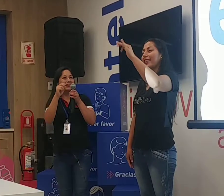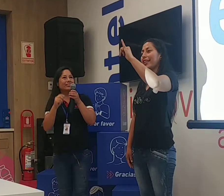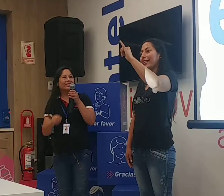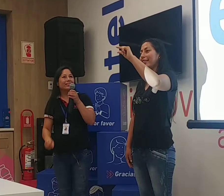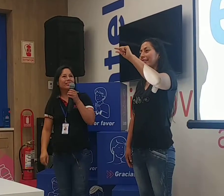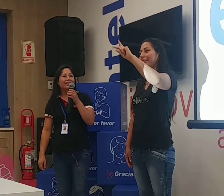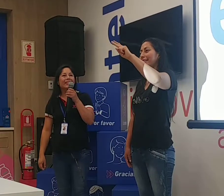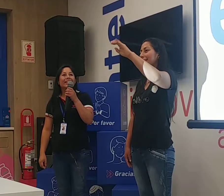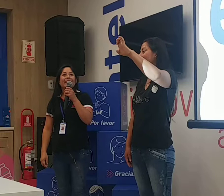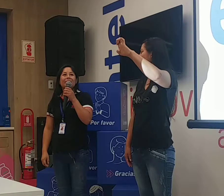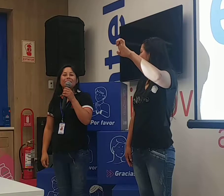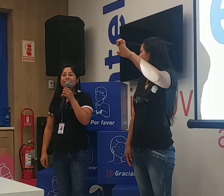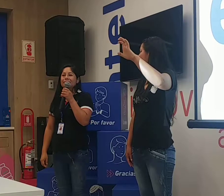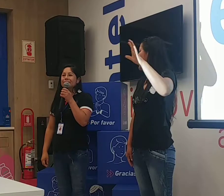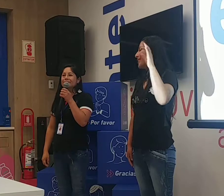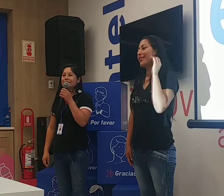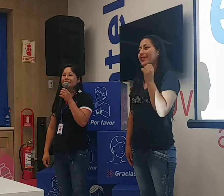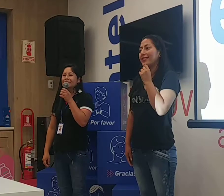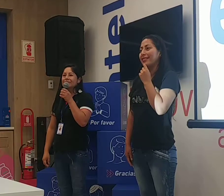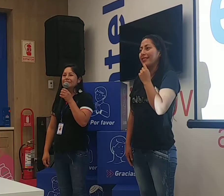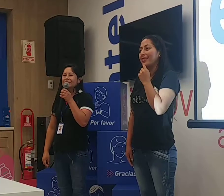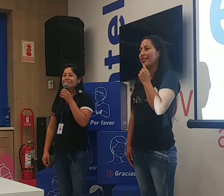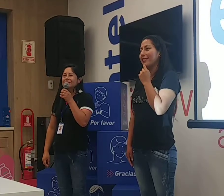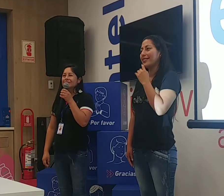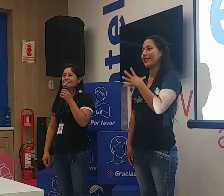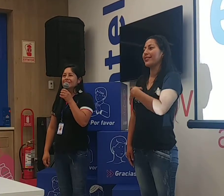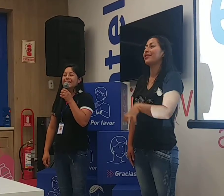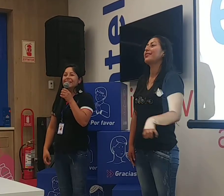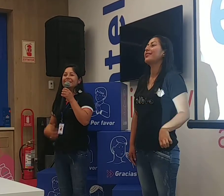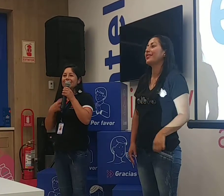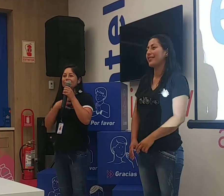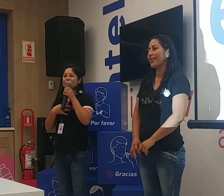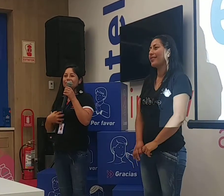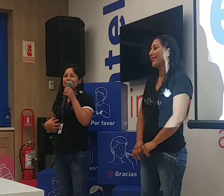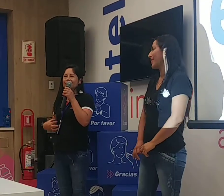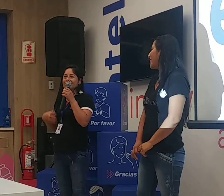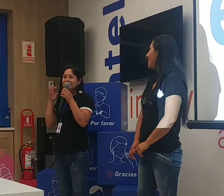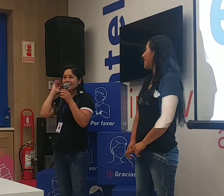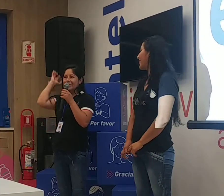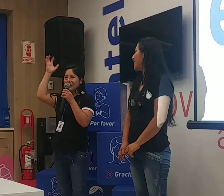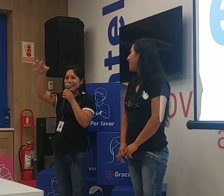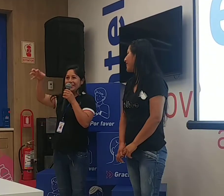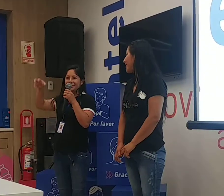Tigre Garrita La melena